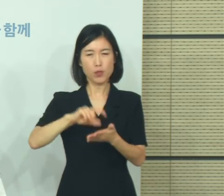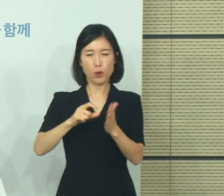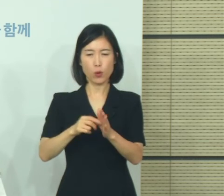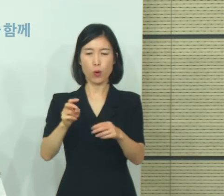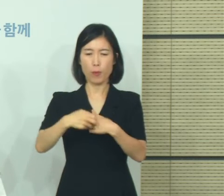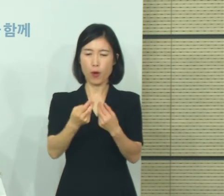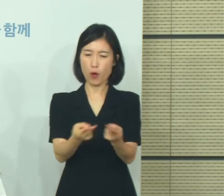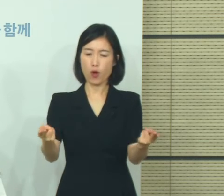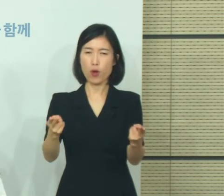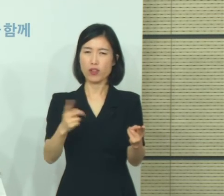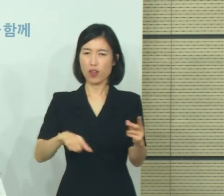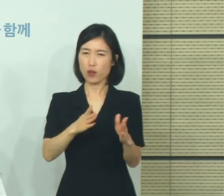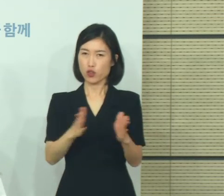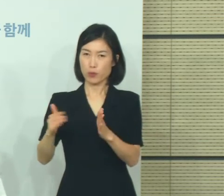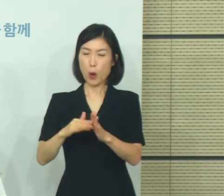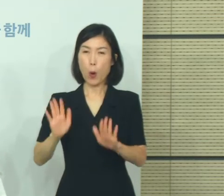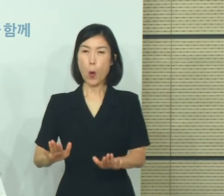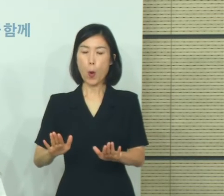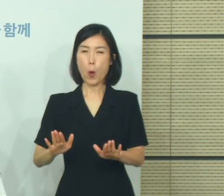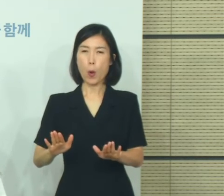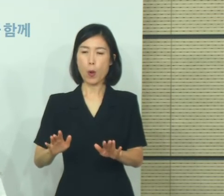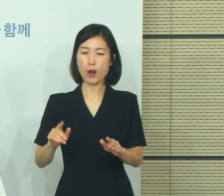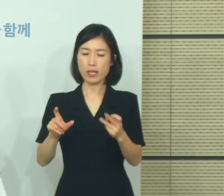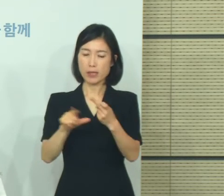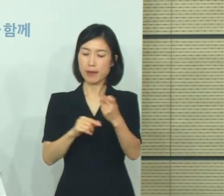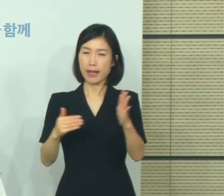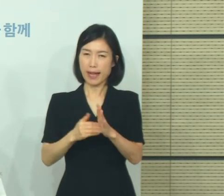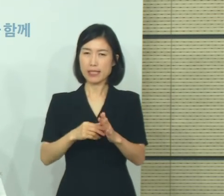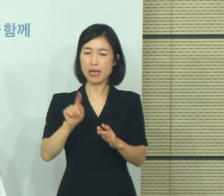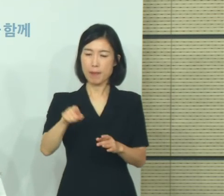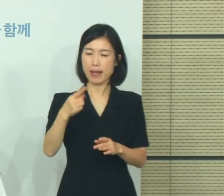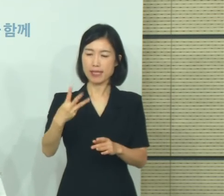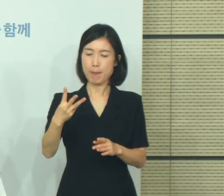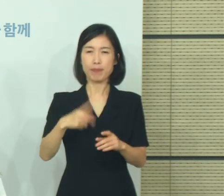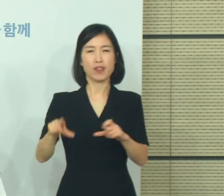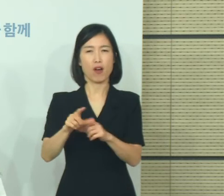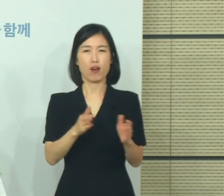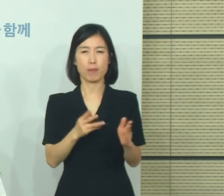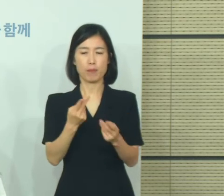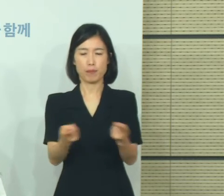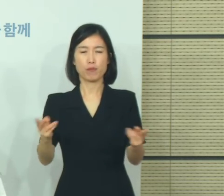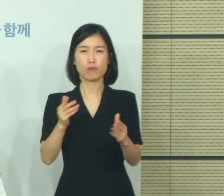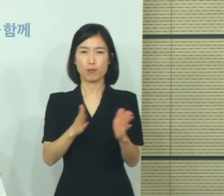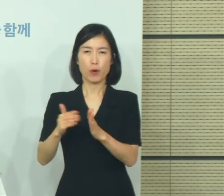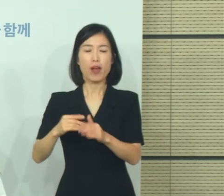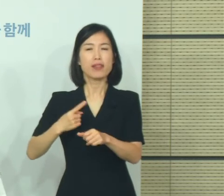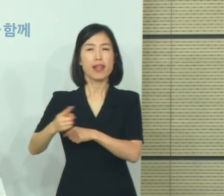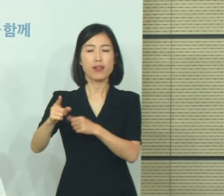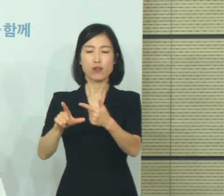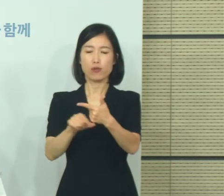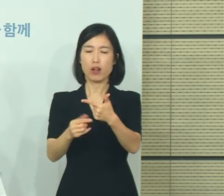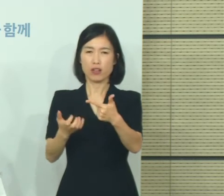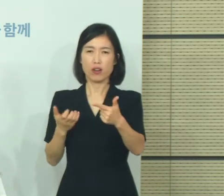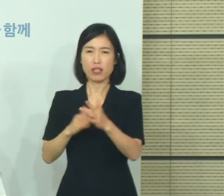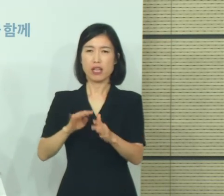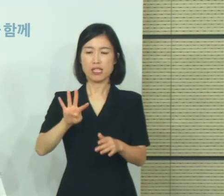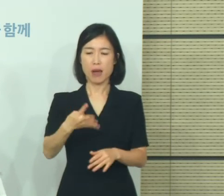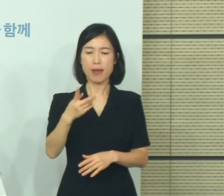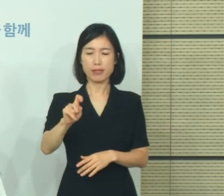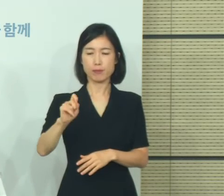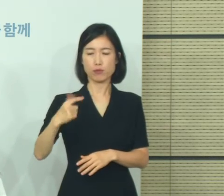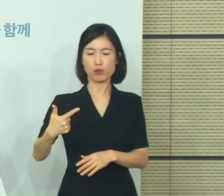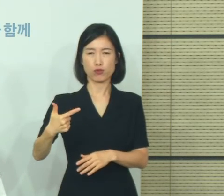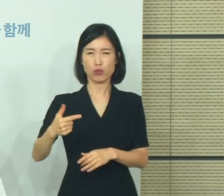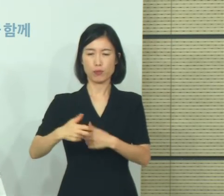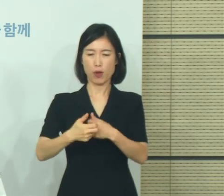올해 말까지 추가적으로 103병상 정도를 추가적으로 하고 내년 상반기까지 496병상을